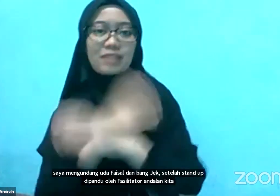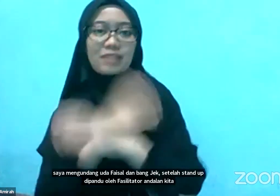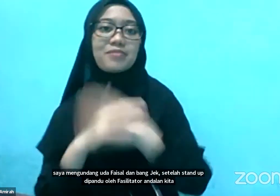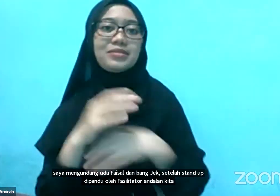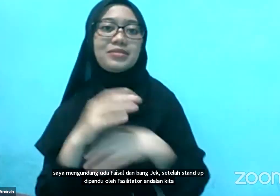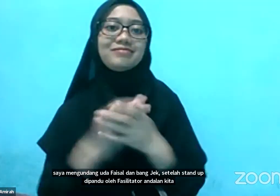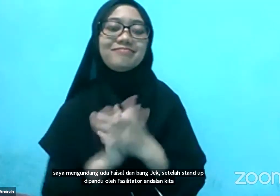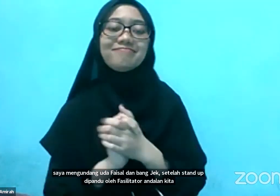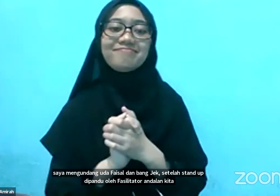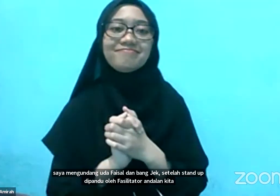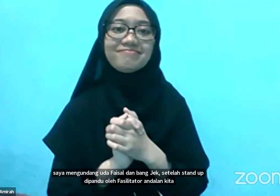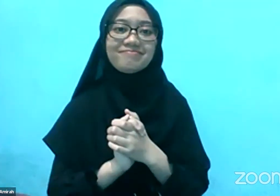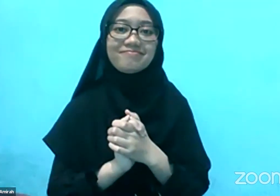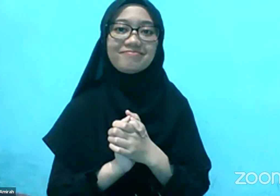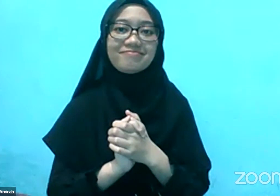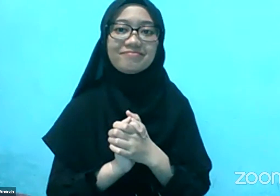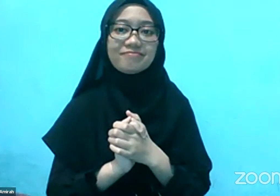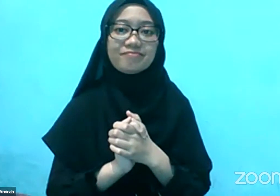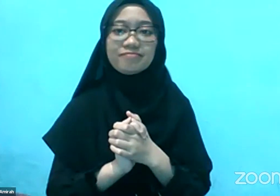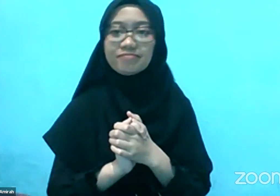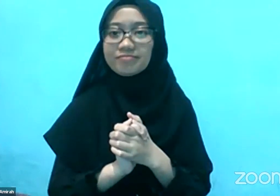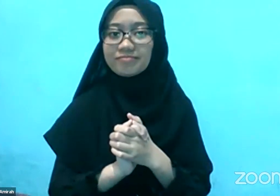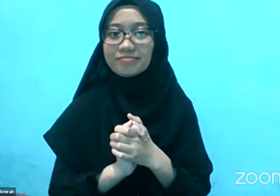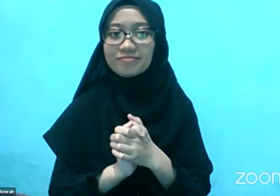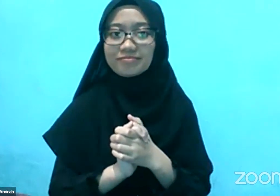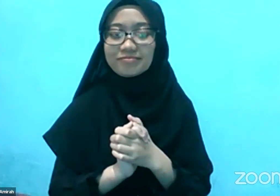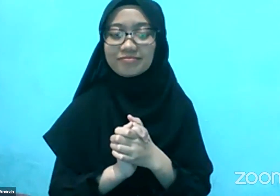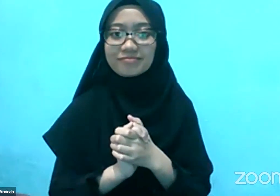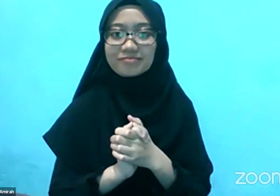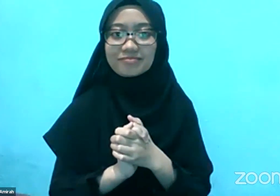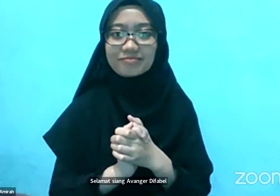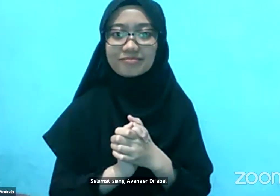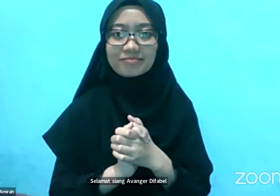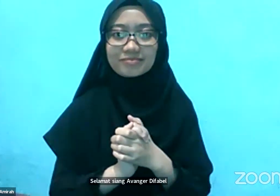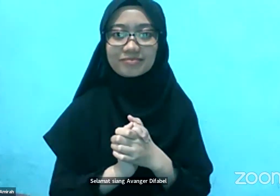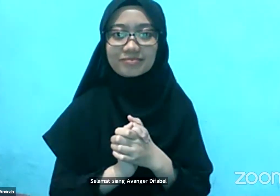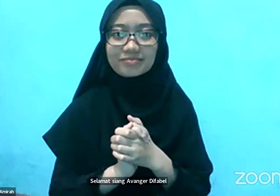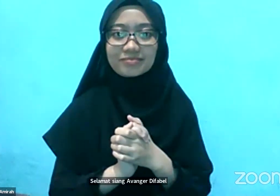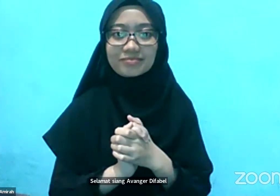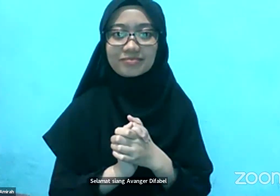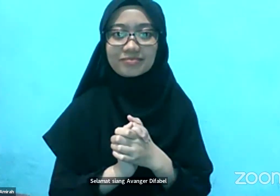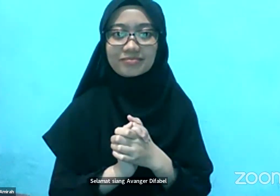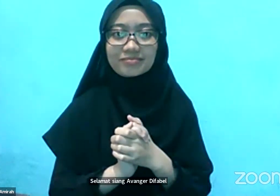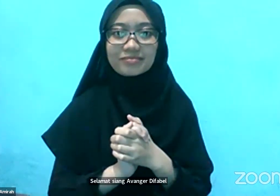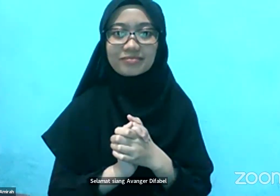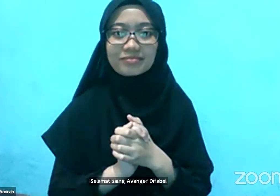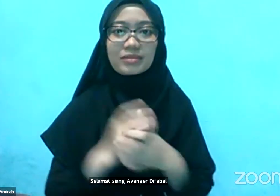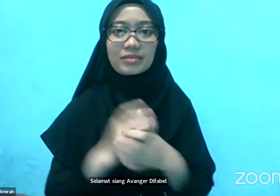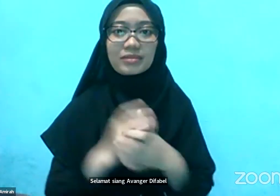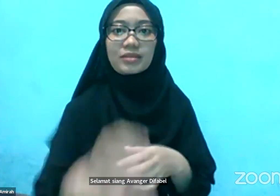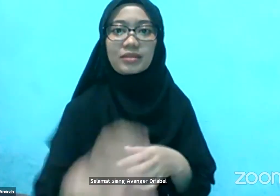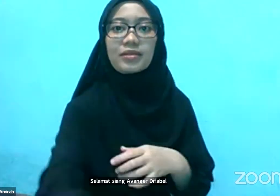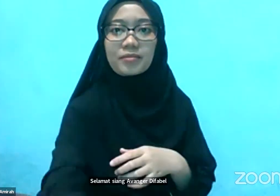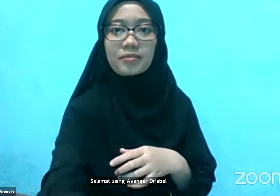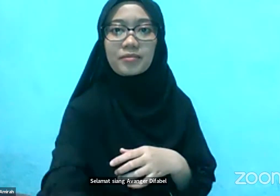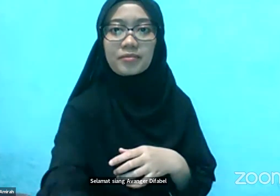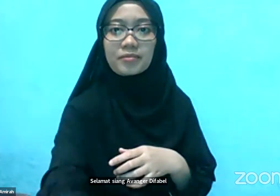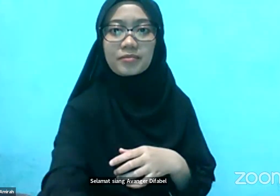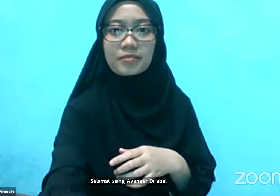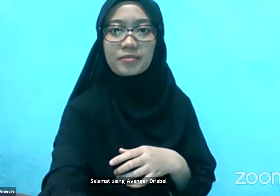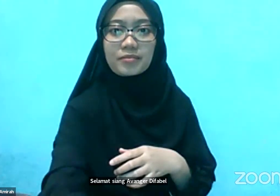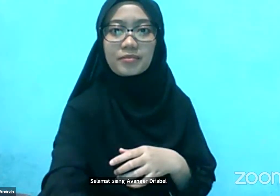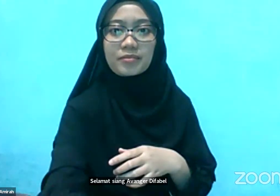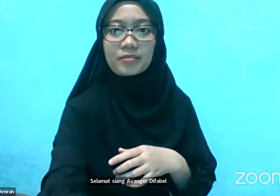Ini Siang Ini biar tertip nontonnya Dan gak tawuran penonton yang